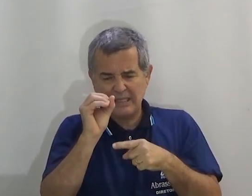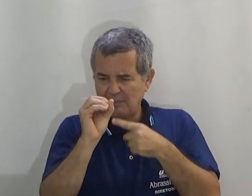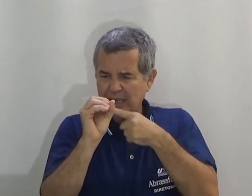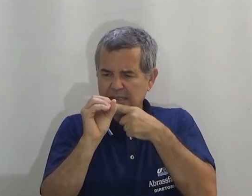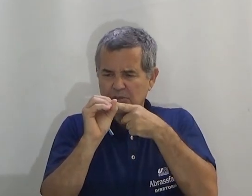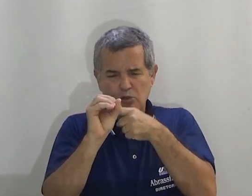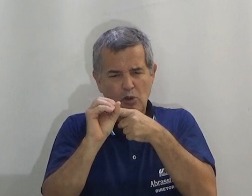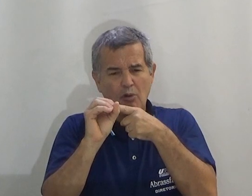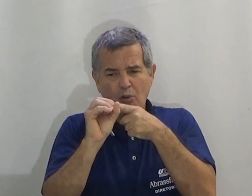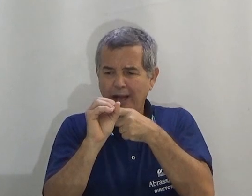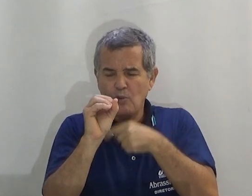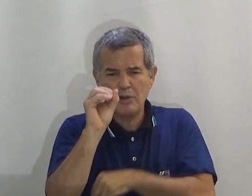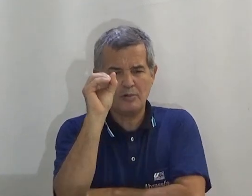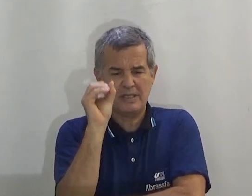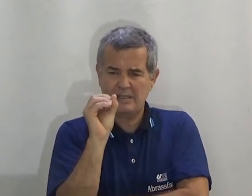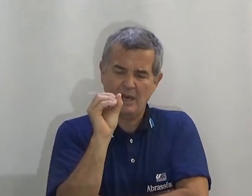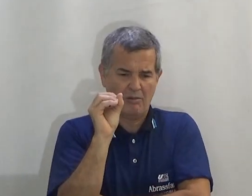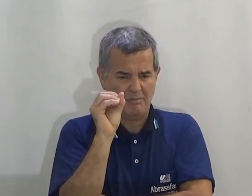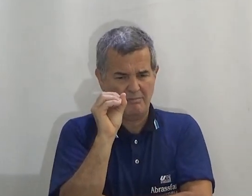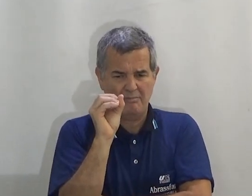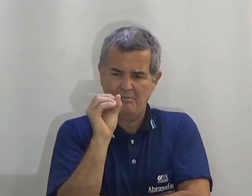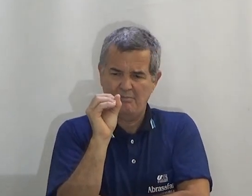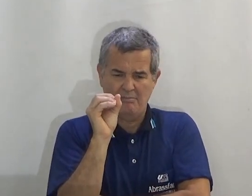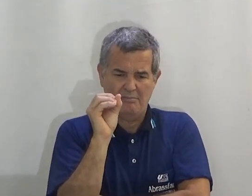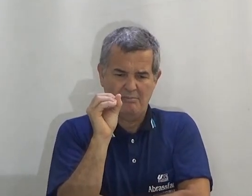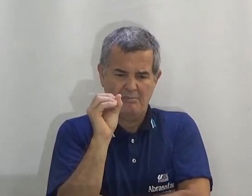representa mais o sol ou a lua com esse sinal?